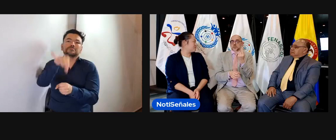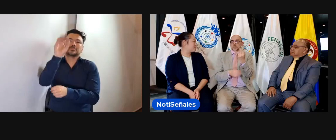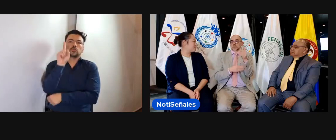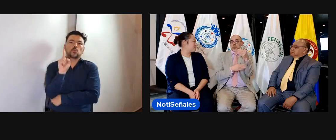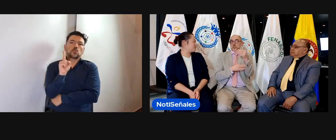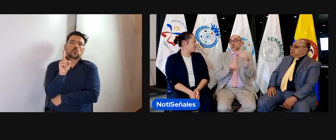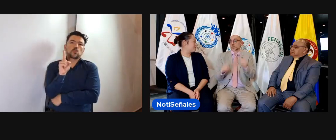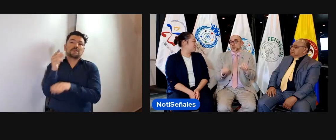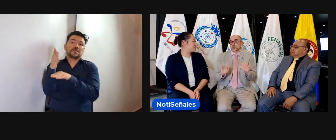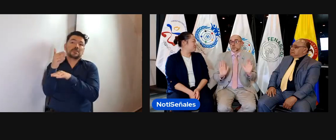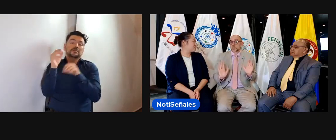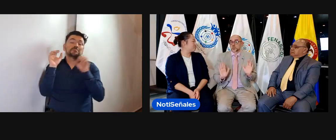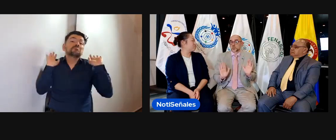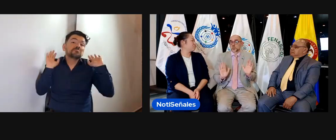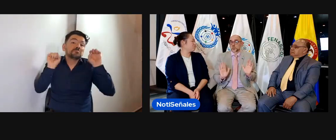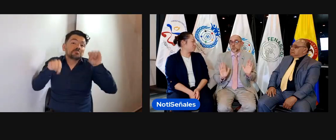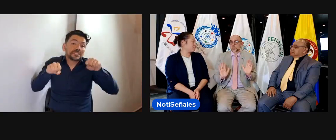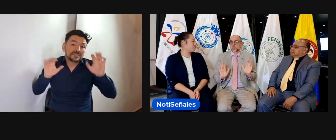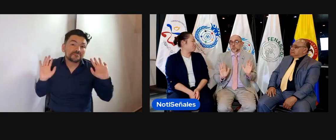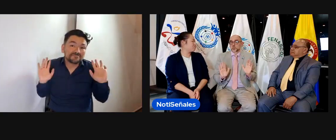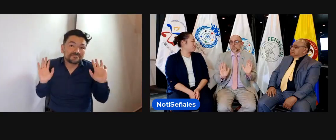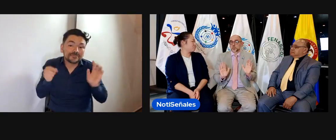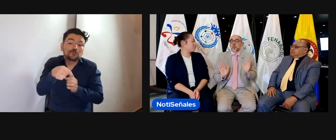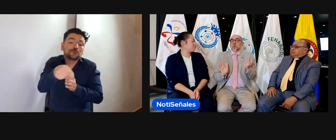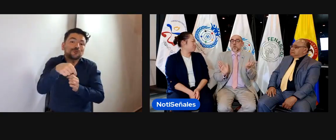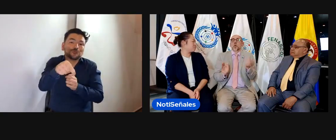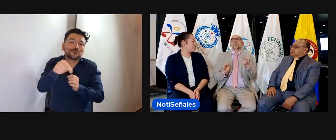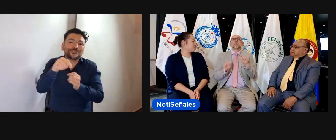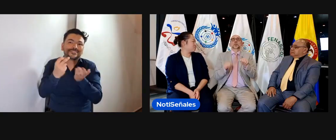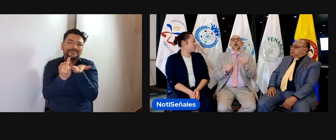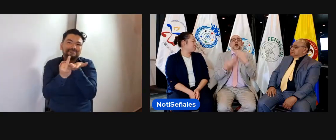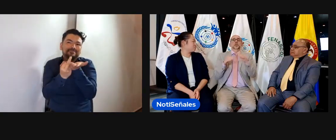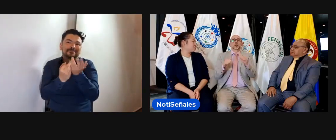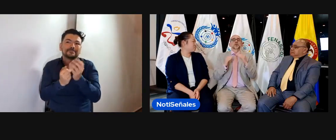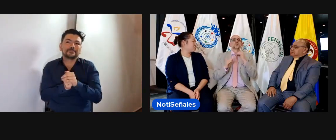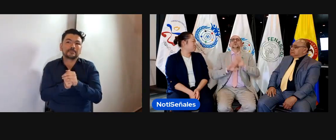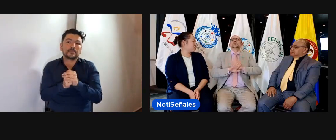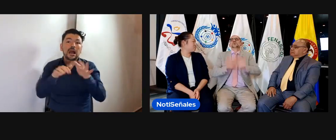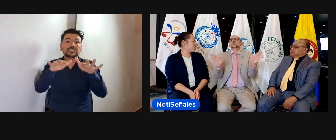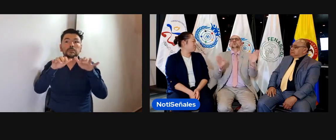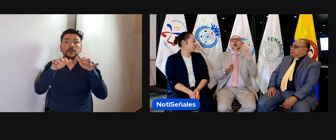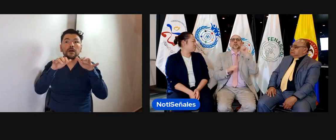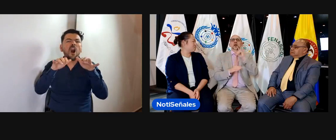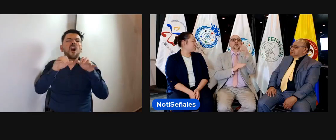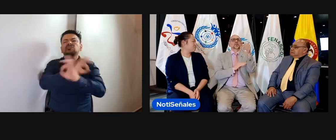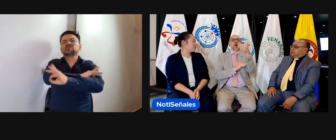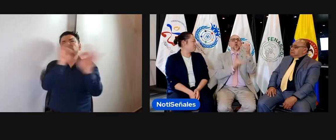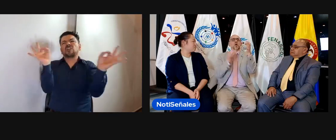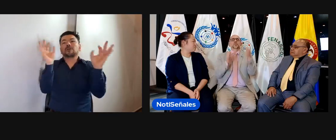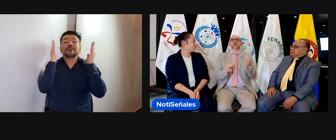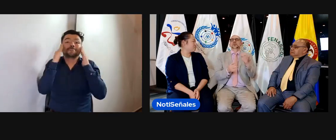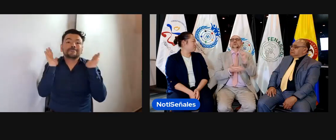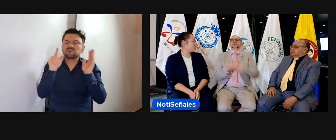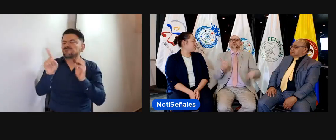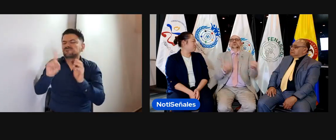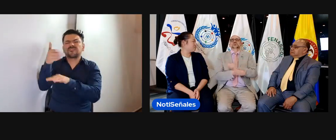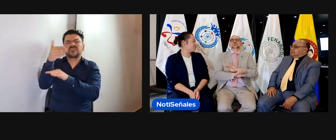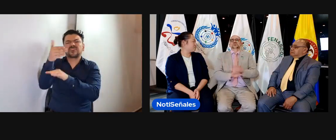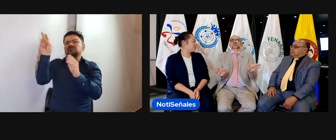propuestas, analizarlas y, probablemente, se escoja tener una bandera en la comunidad sorda. Como